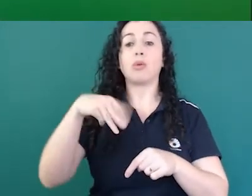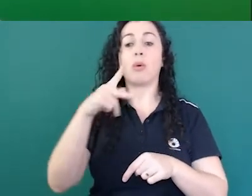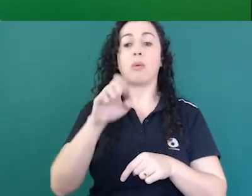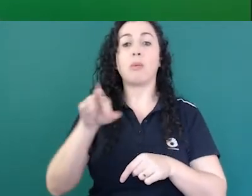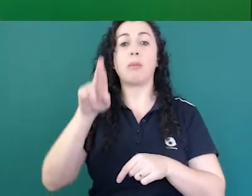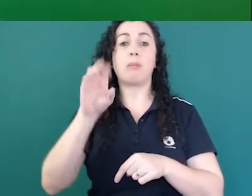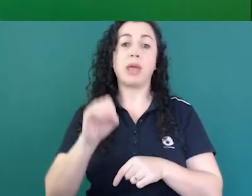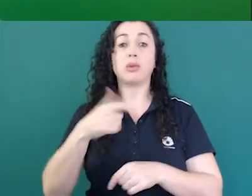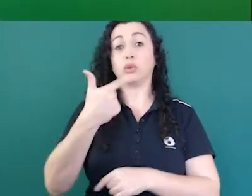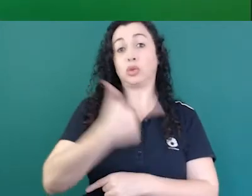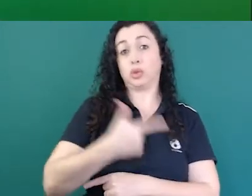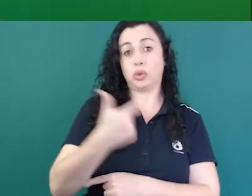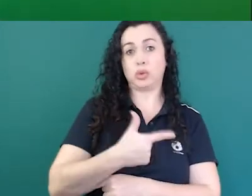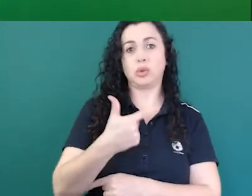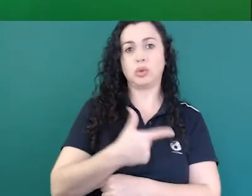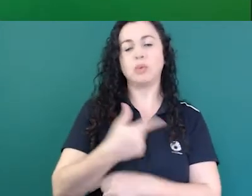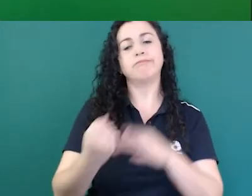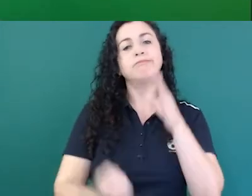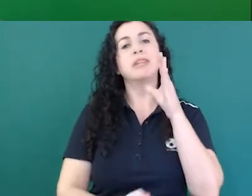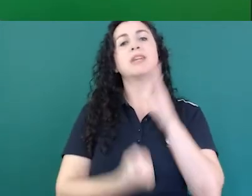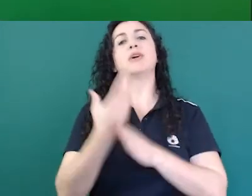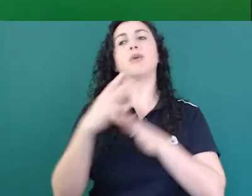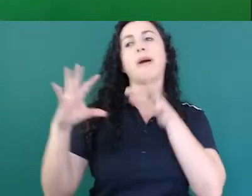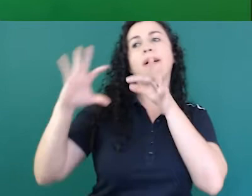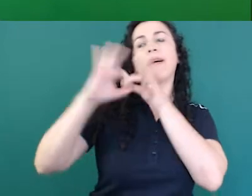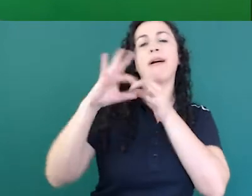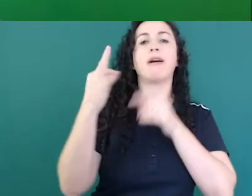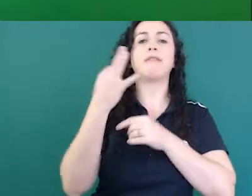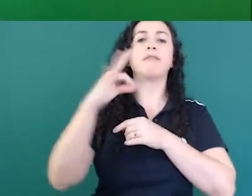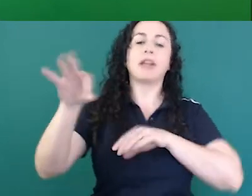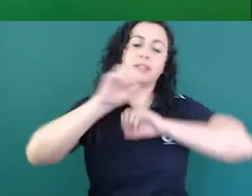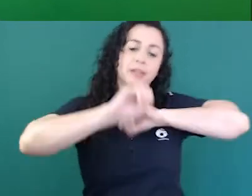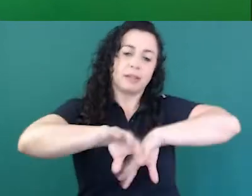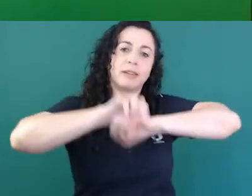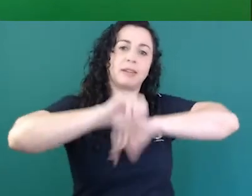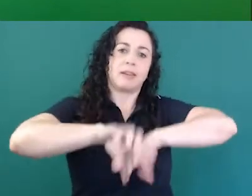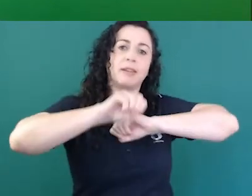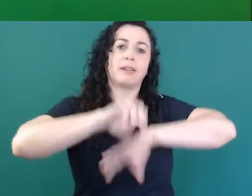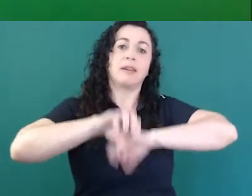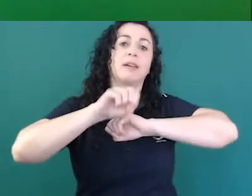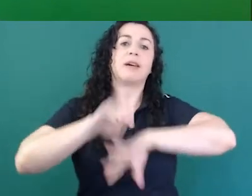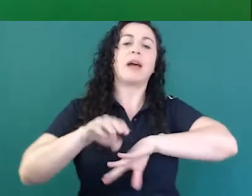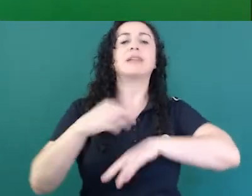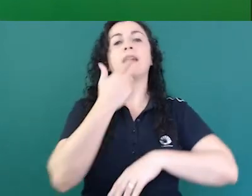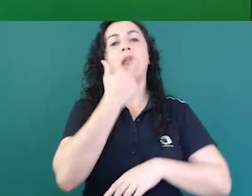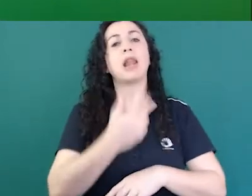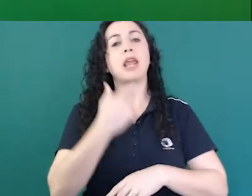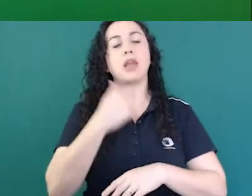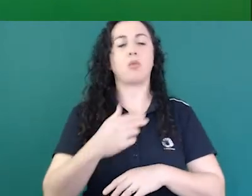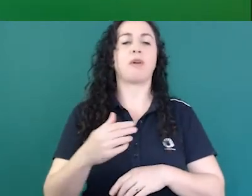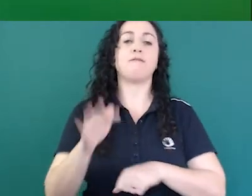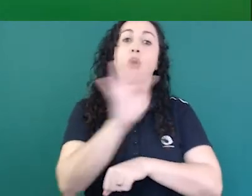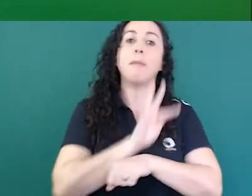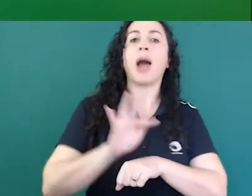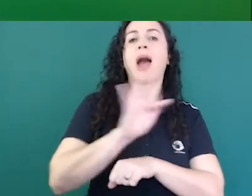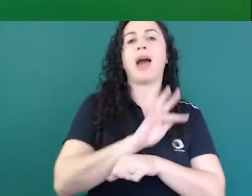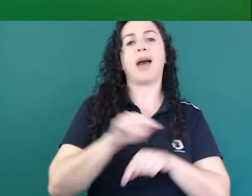francês estudou da língua para ensinar um pouco a língua de sinais e formalizar um pouco. Claro que a língua é